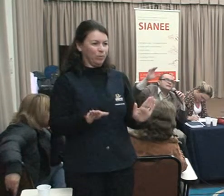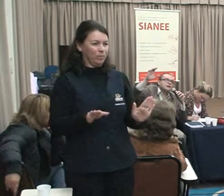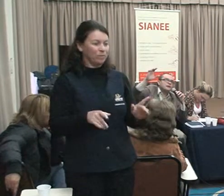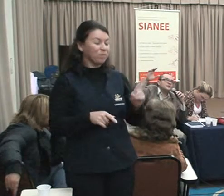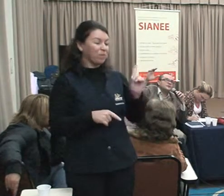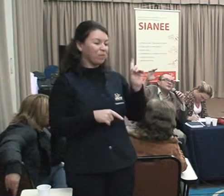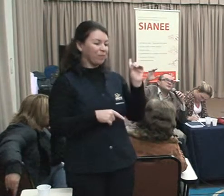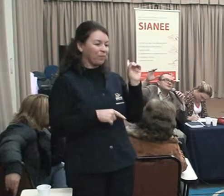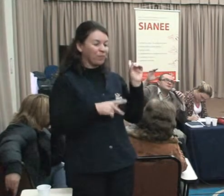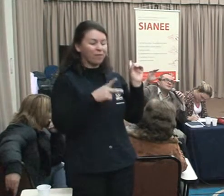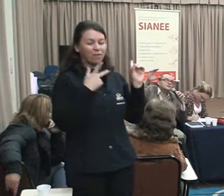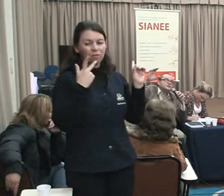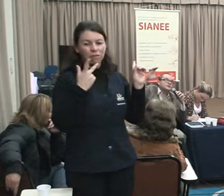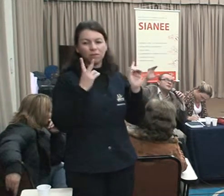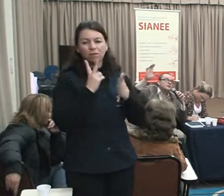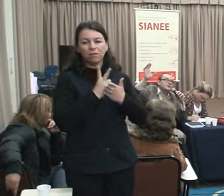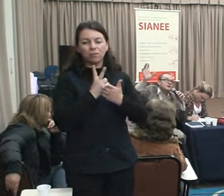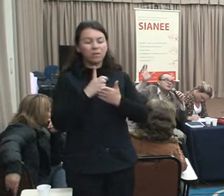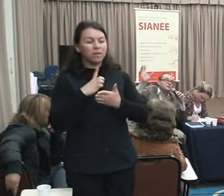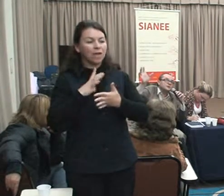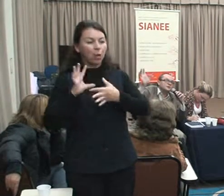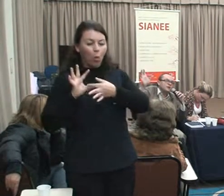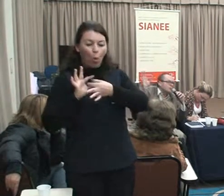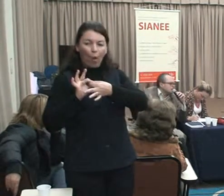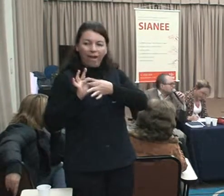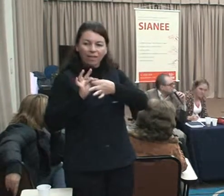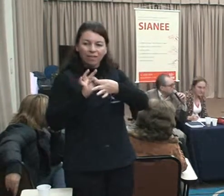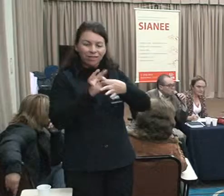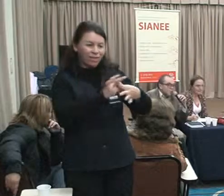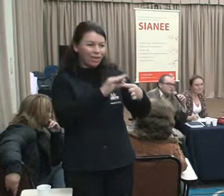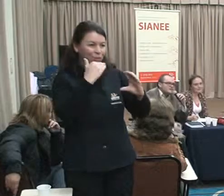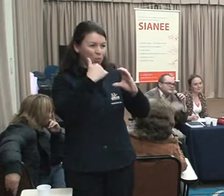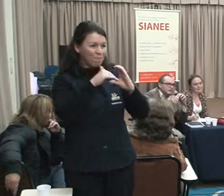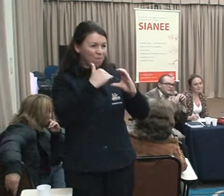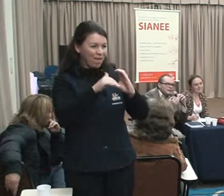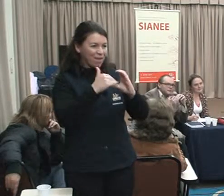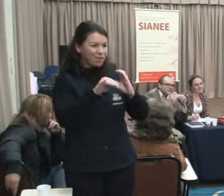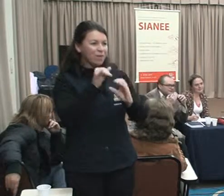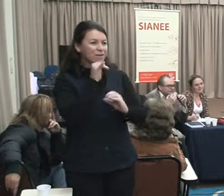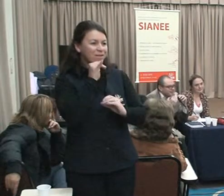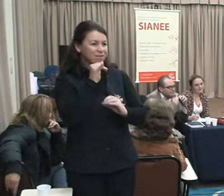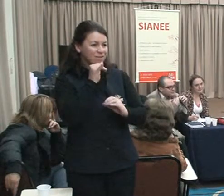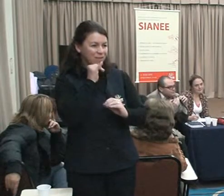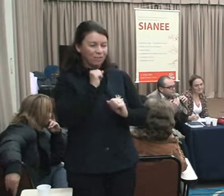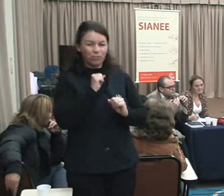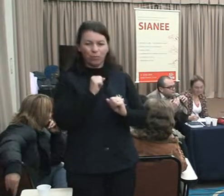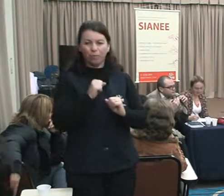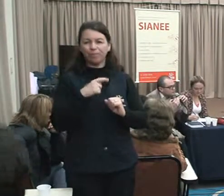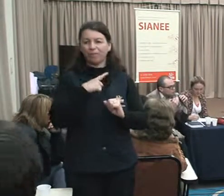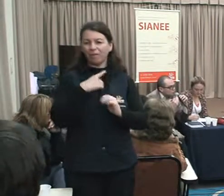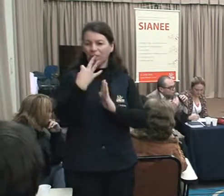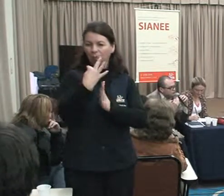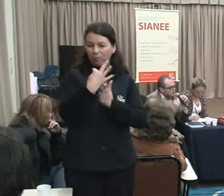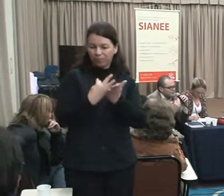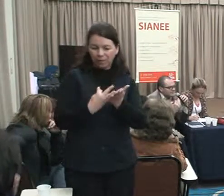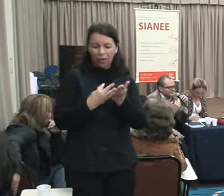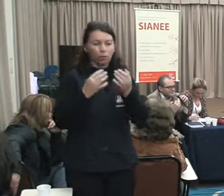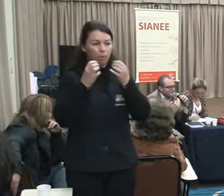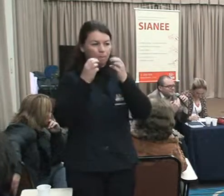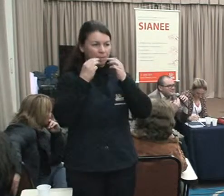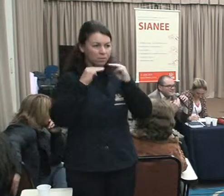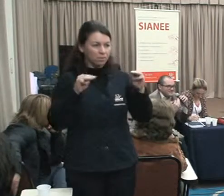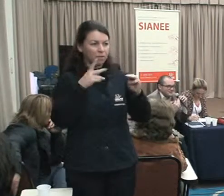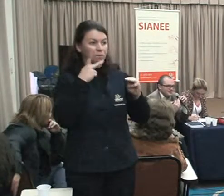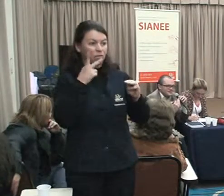Se você mandar para 20 pessoas, vai explodir uma bomba nuclear e todo mundo morre. Se para mandar besteira, todo dia